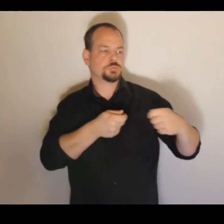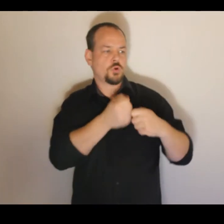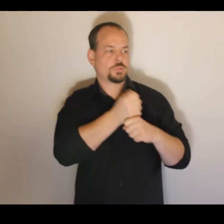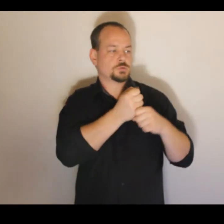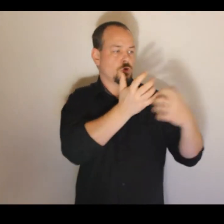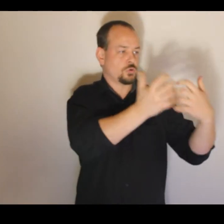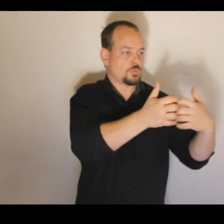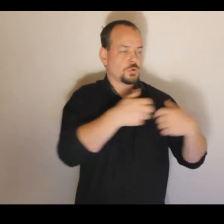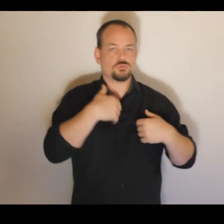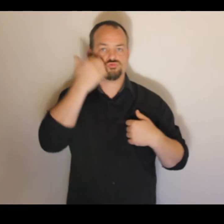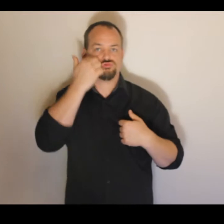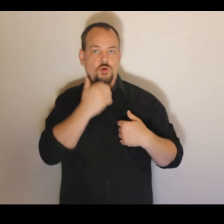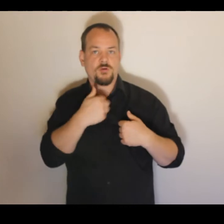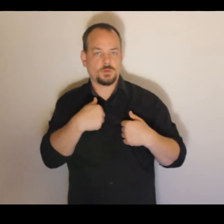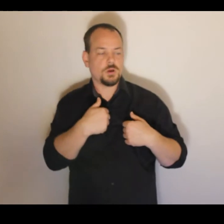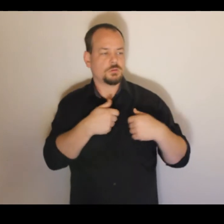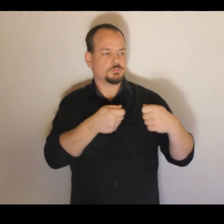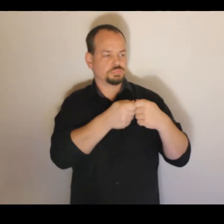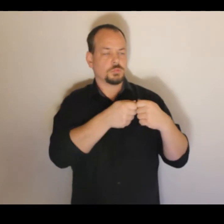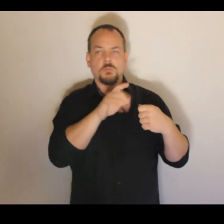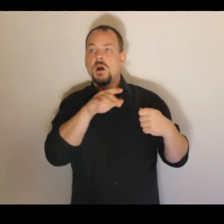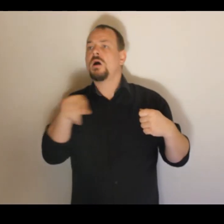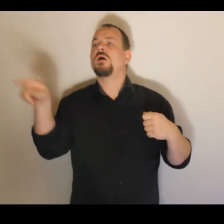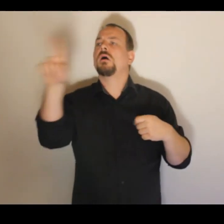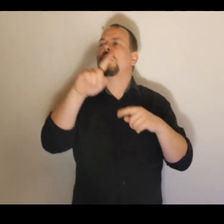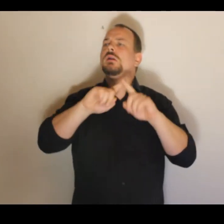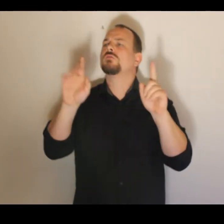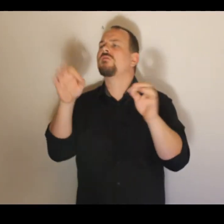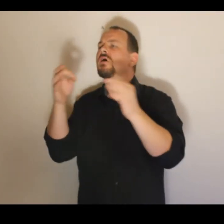pracovním prostředí, což běžný průmyslový robot neumožňuje.